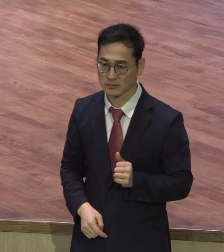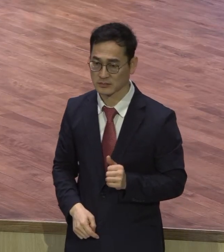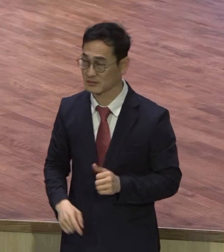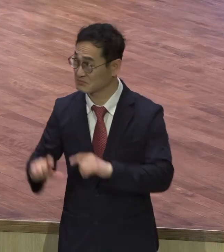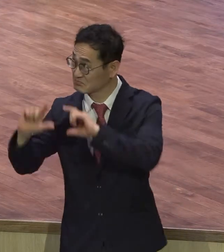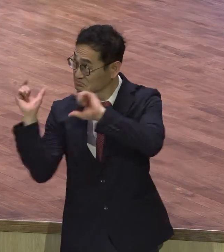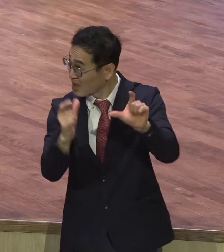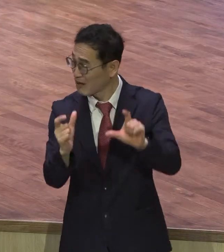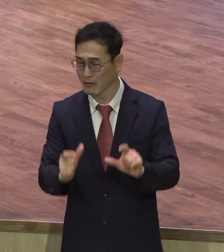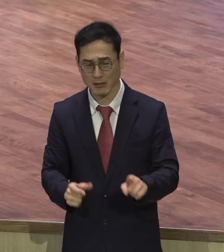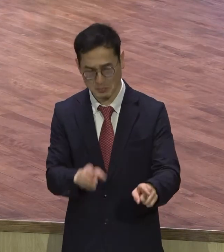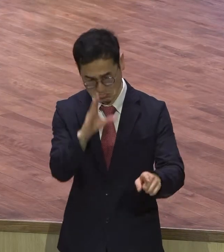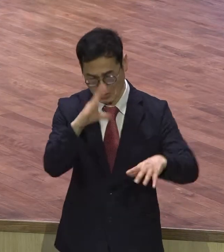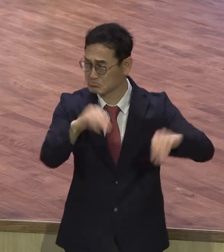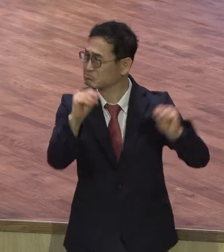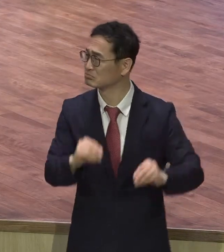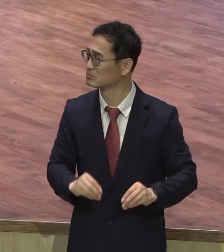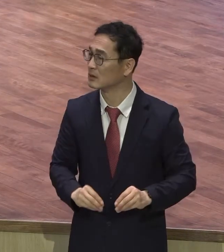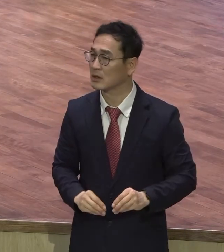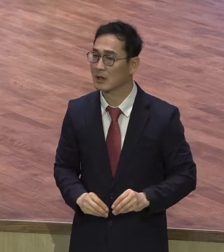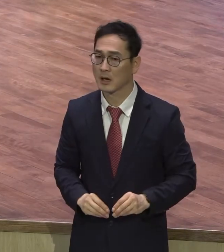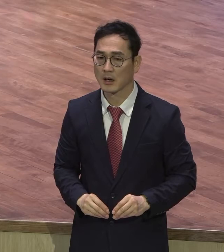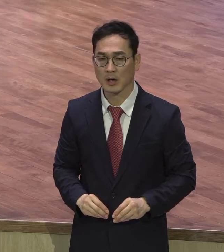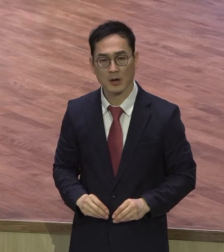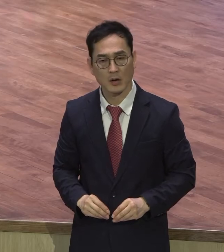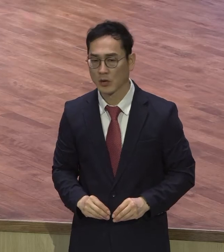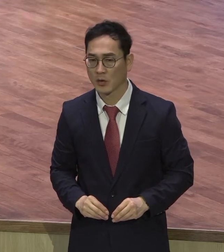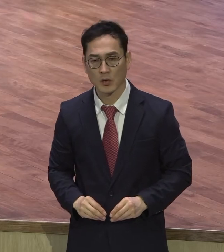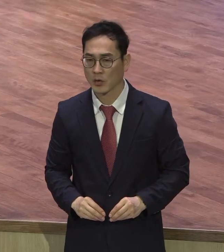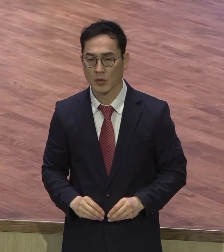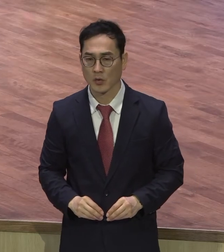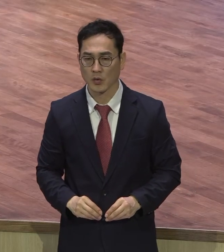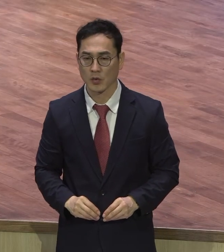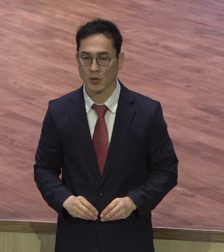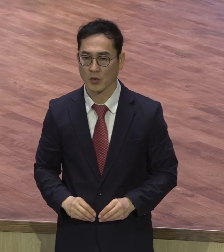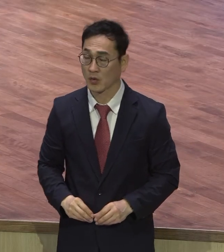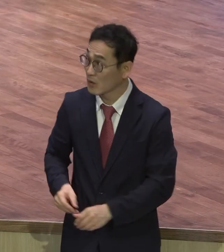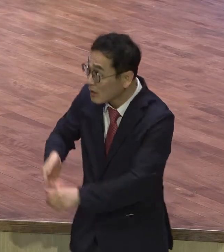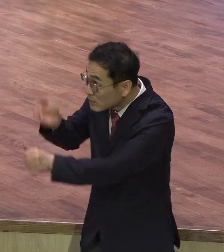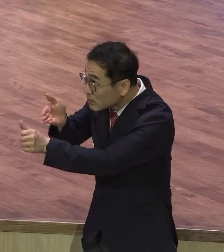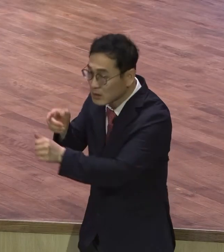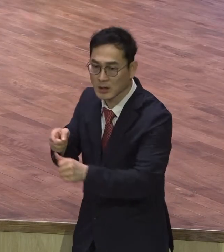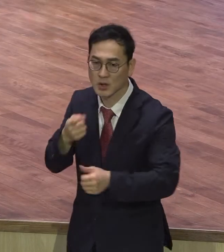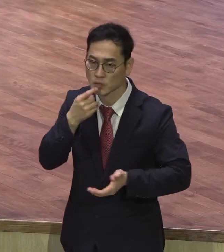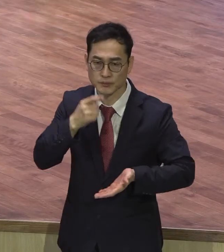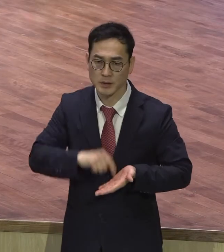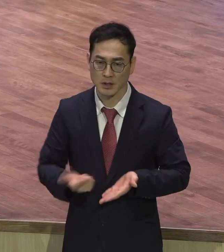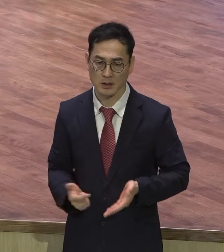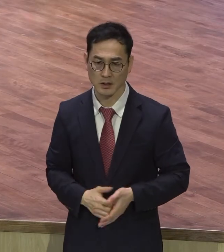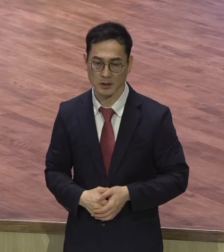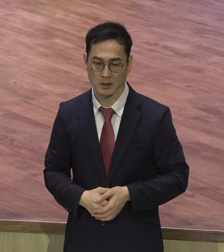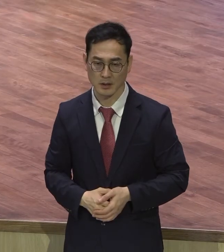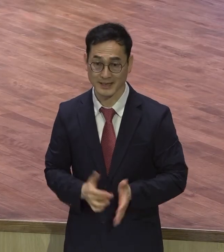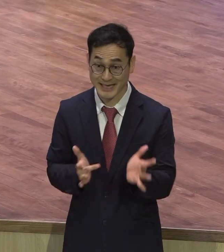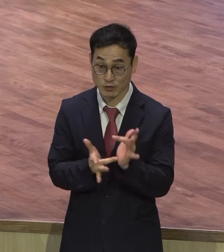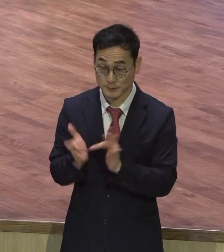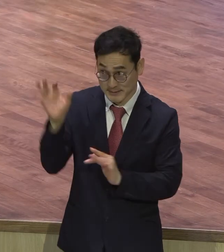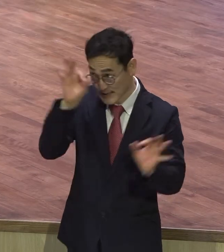이 사람이 이 사람 위치 수준에서 예수님을 직접 찾아온 것만 해도 그 당시 문화로서 엄청